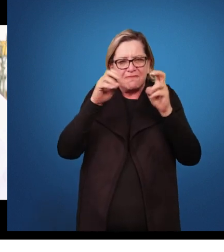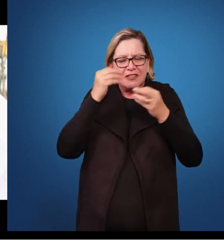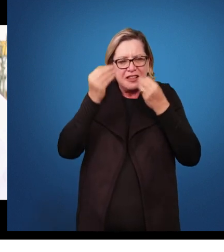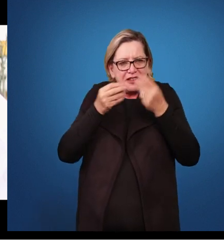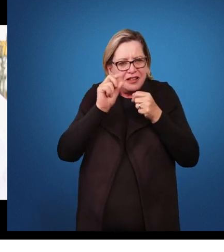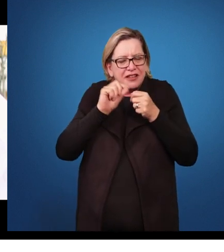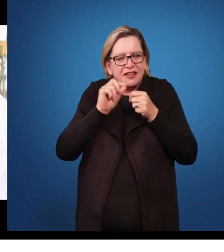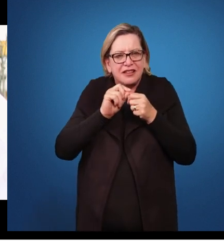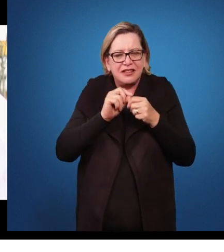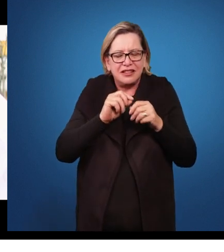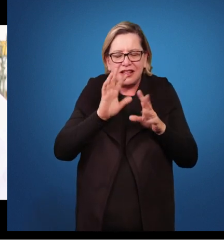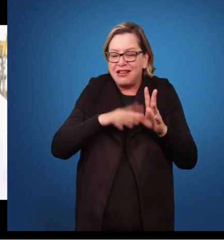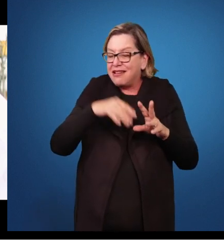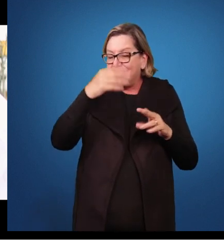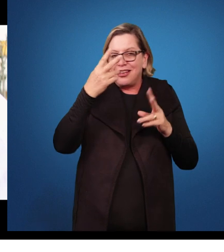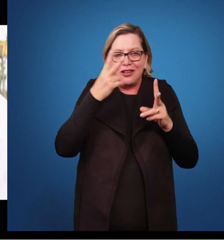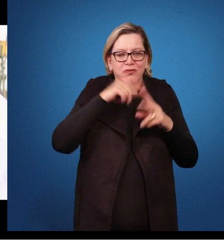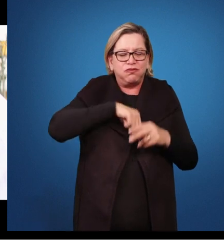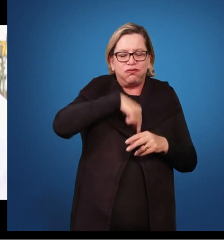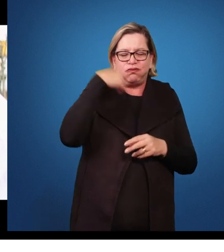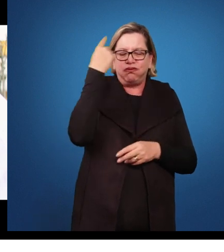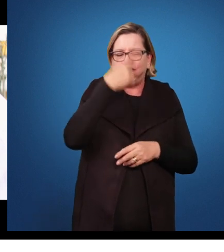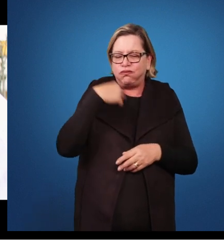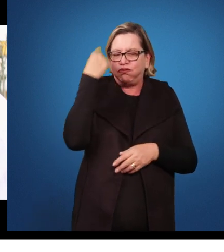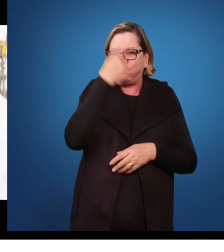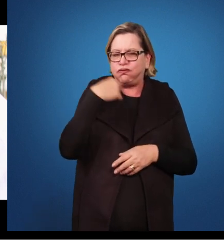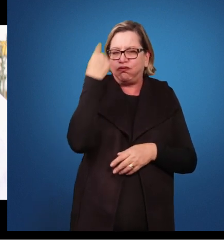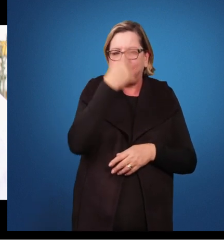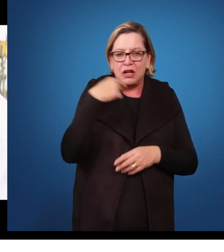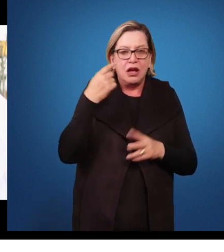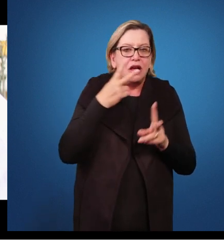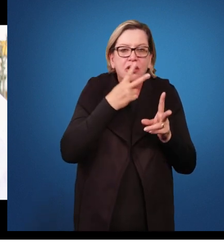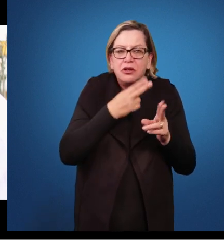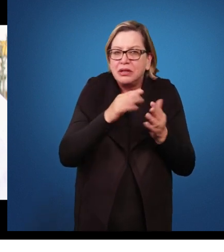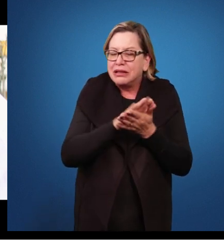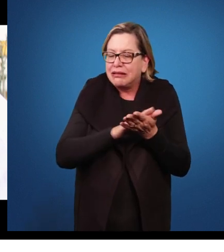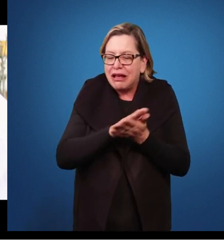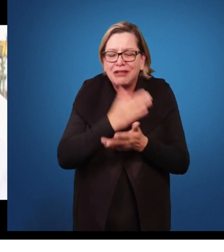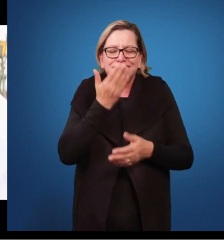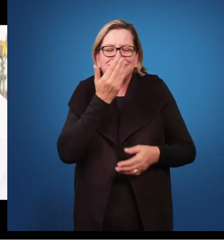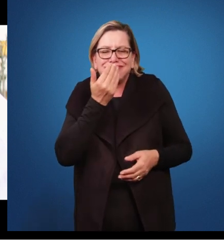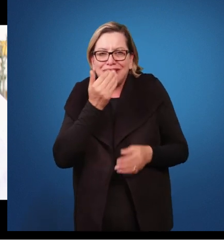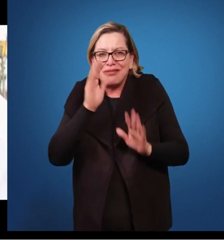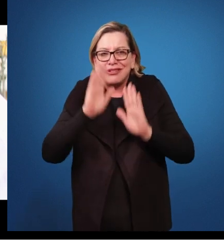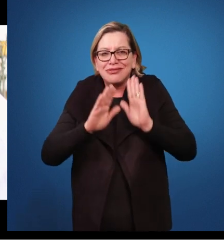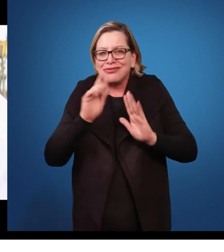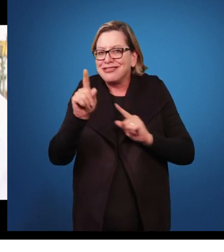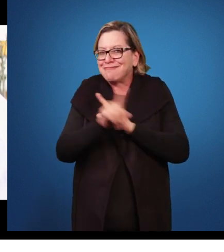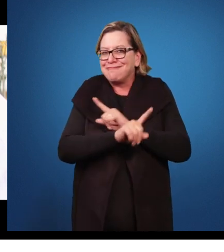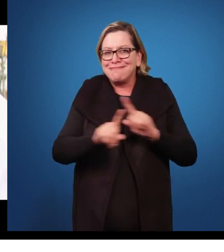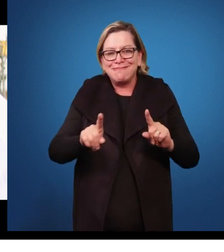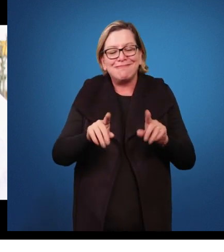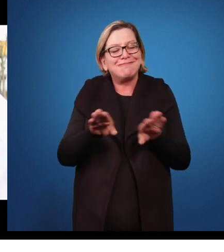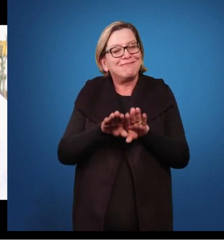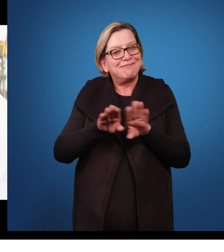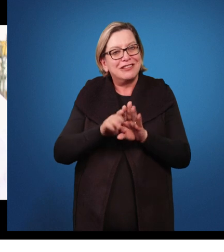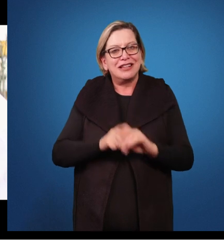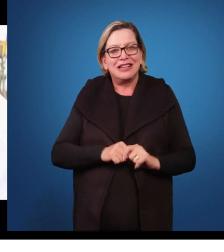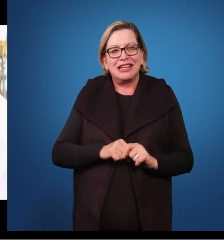alguma coisa assim, eles passam dia e noite sem dormir, e às vezes sem alimentar. Então, o tipo adolescente que fica